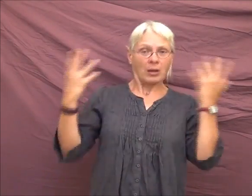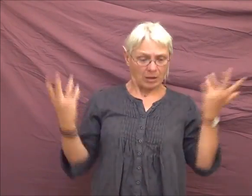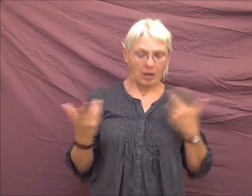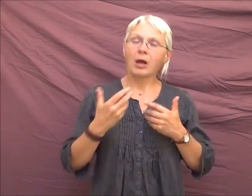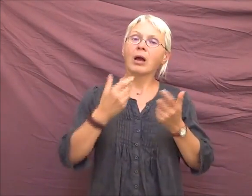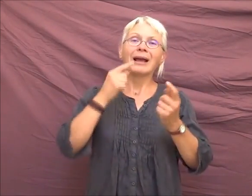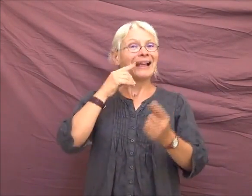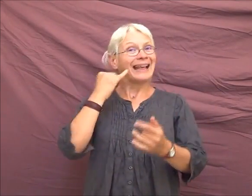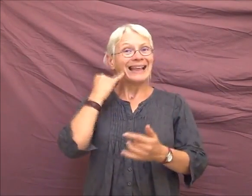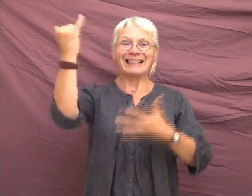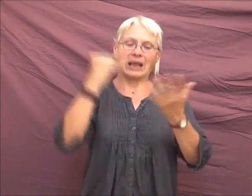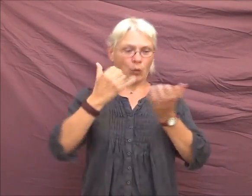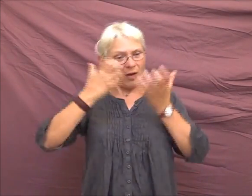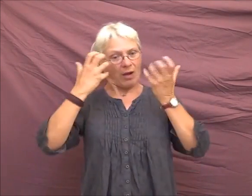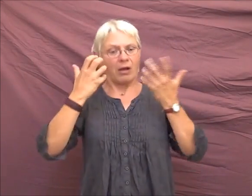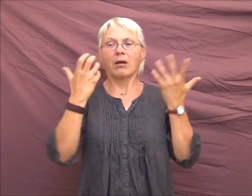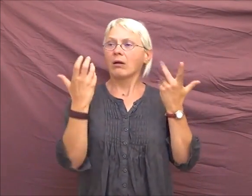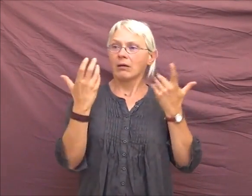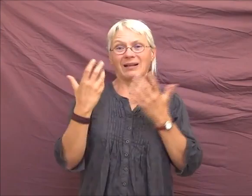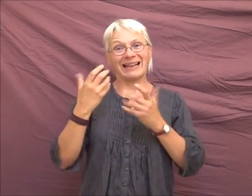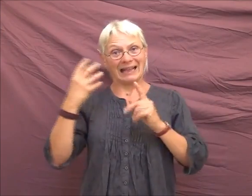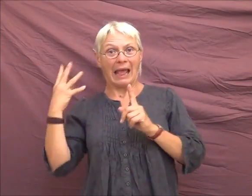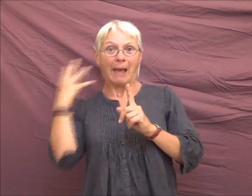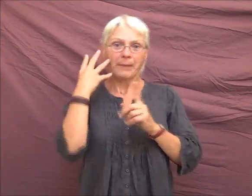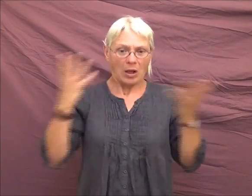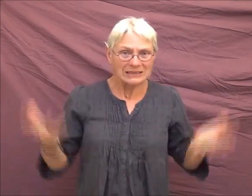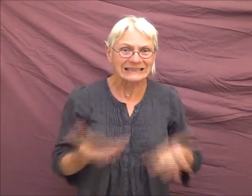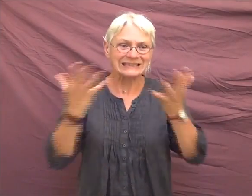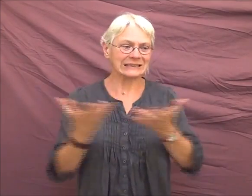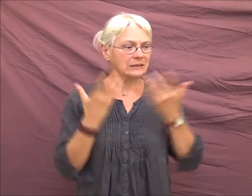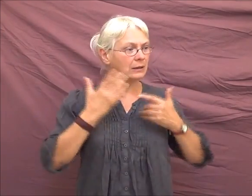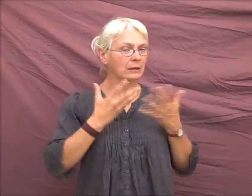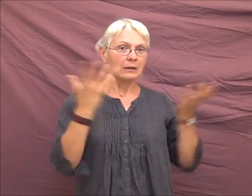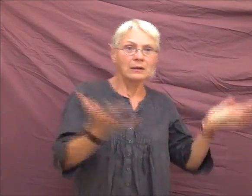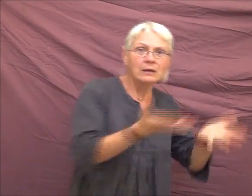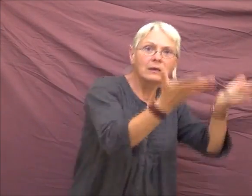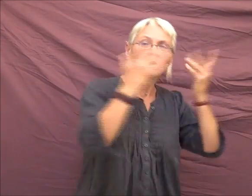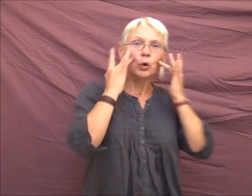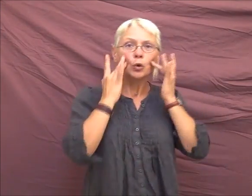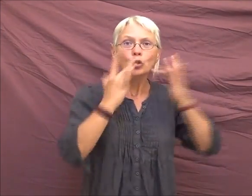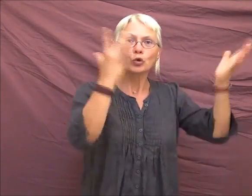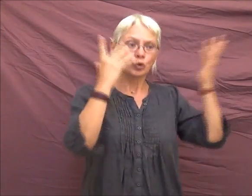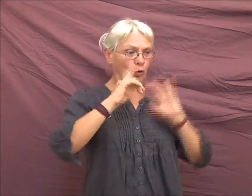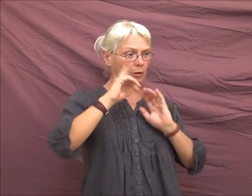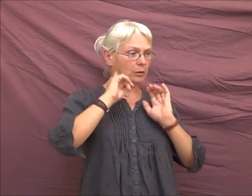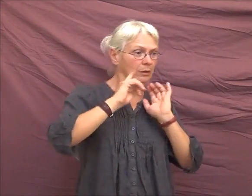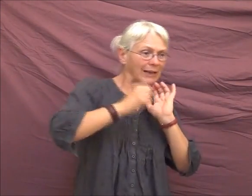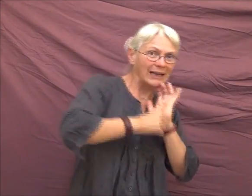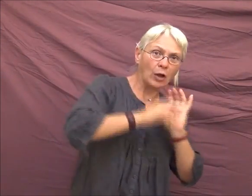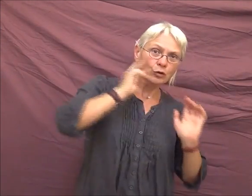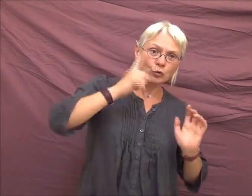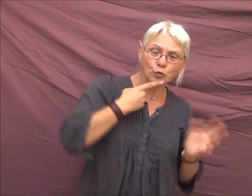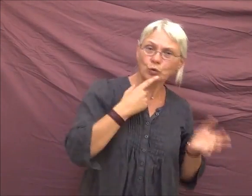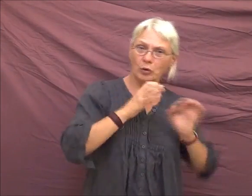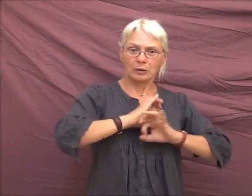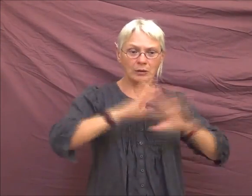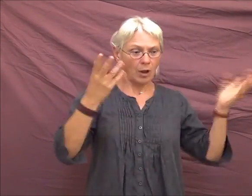pour l'information, pour la culture, etc. Les enfants sourds ne sont pas hors normes. Ils sont tels qu'ils sont, ils ont le droit de l'être,